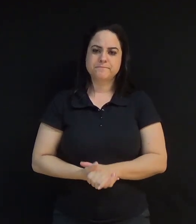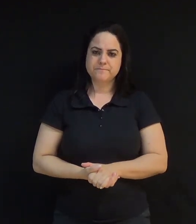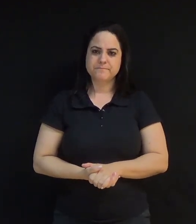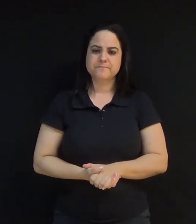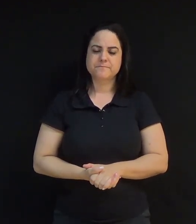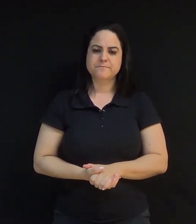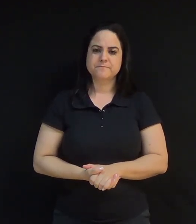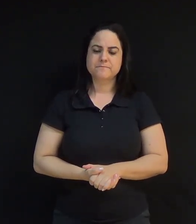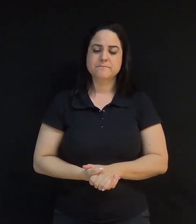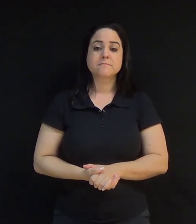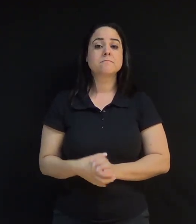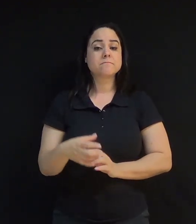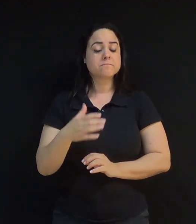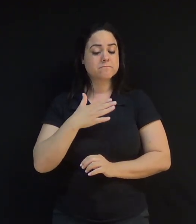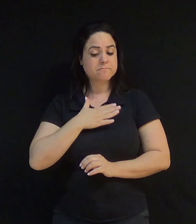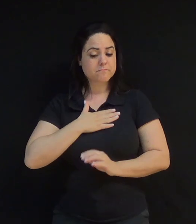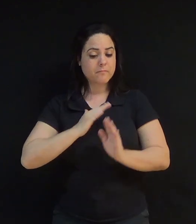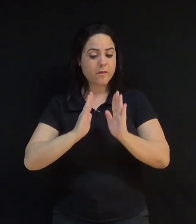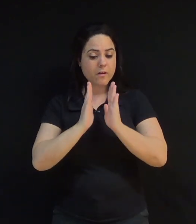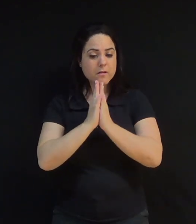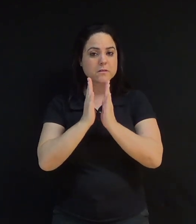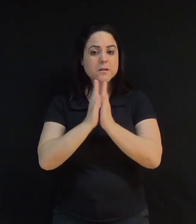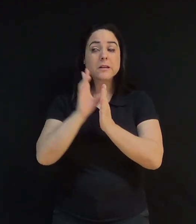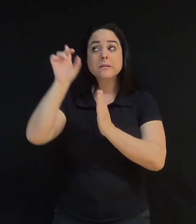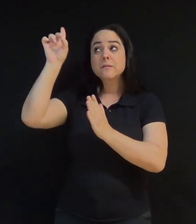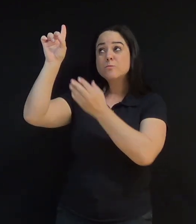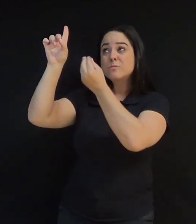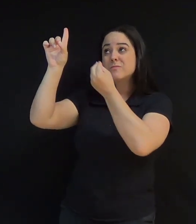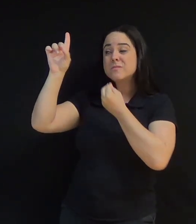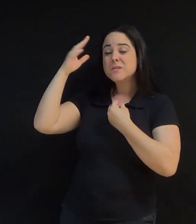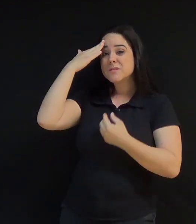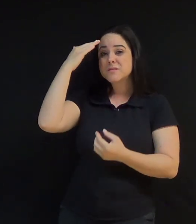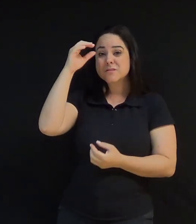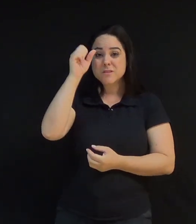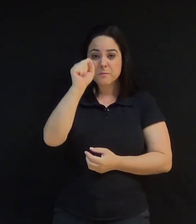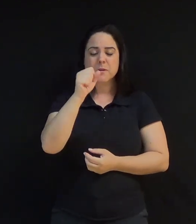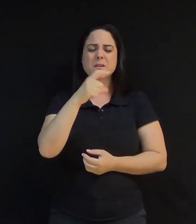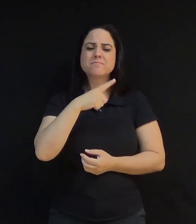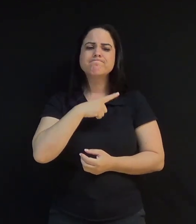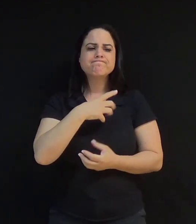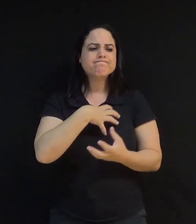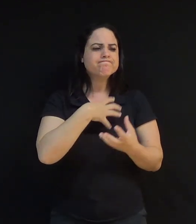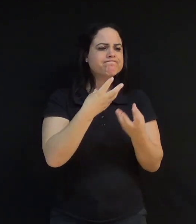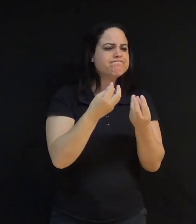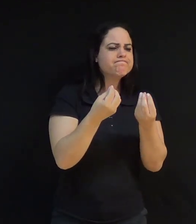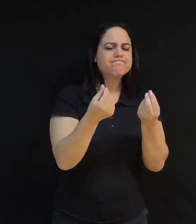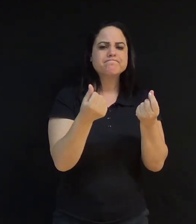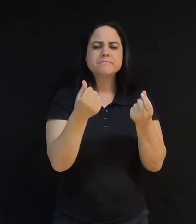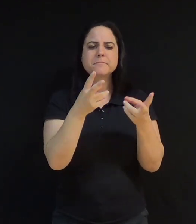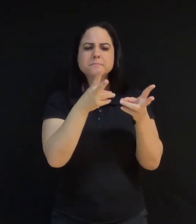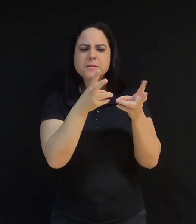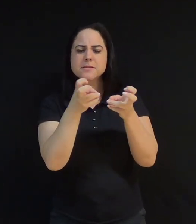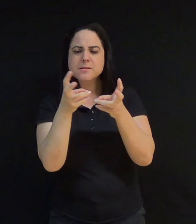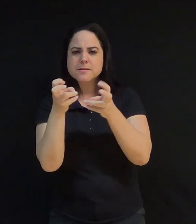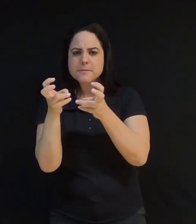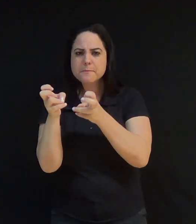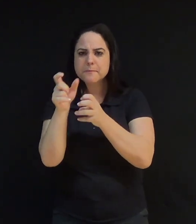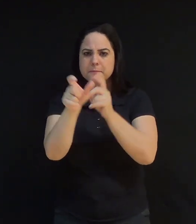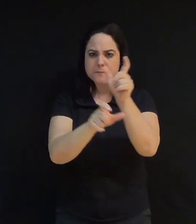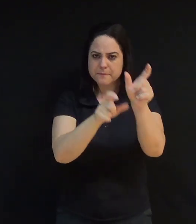Minha oração é que Deus me dê para ter a sensibilidade de olhar para o meu irmão E ver o que Ele está precisando E ver o